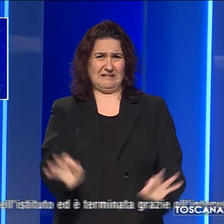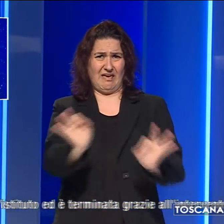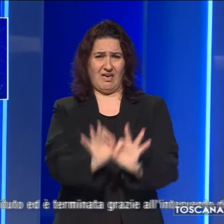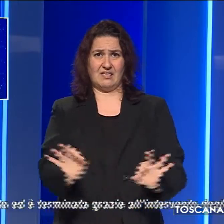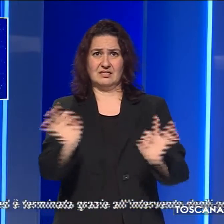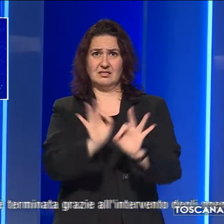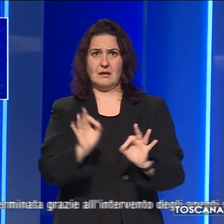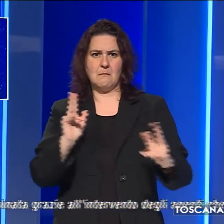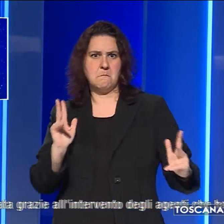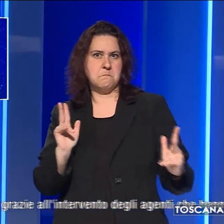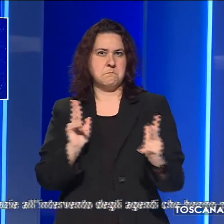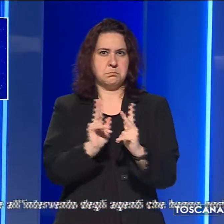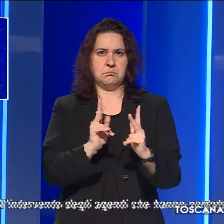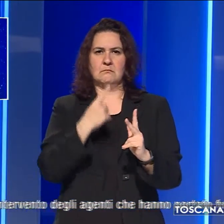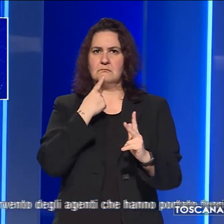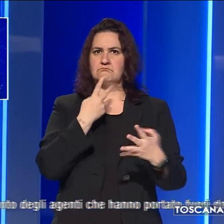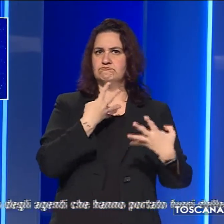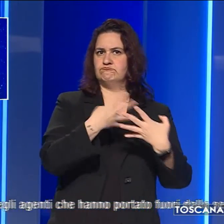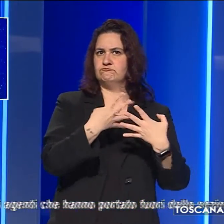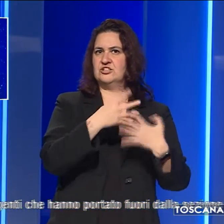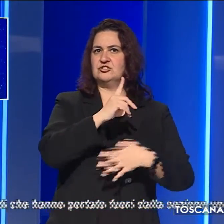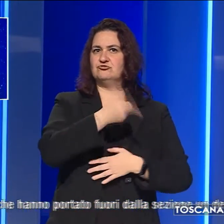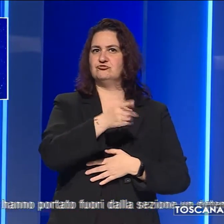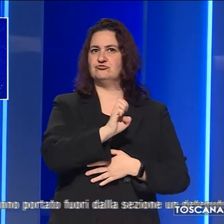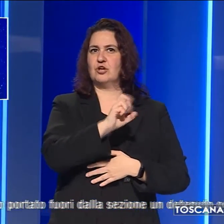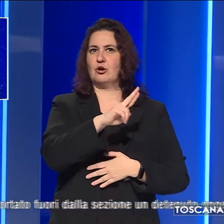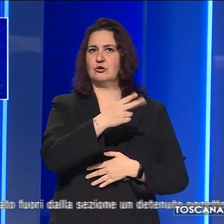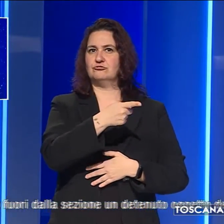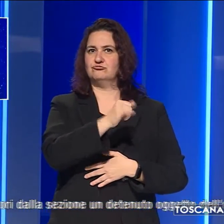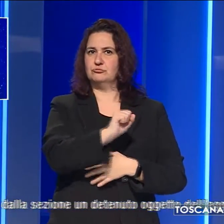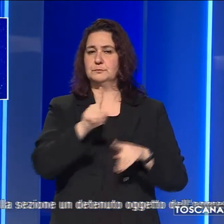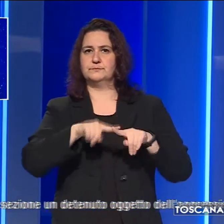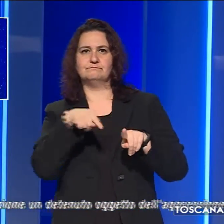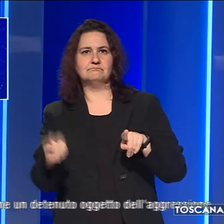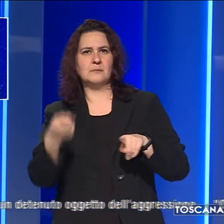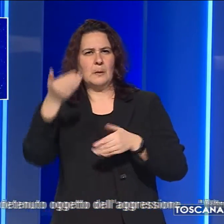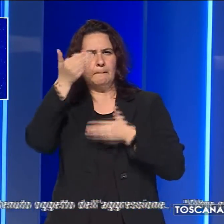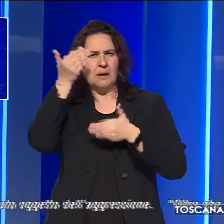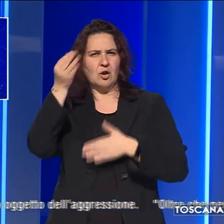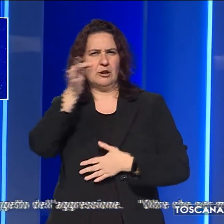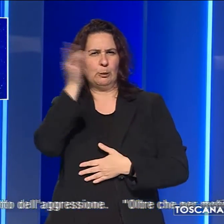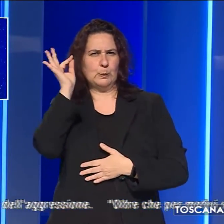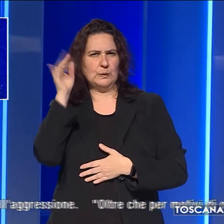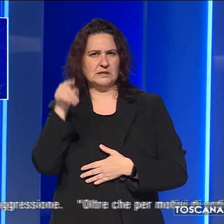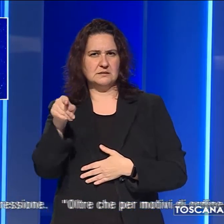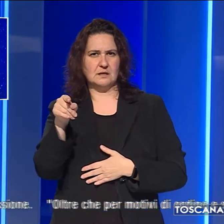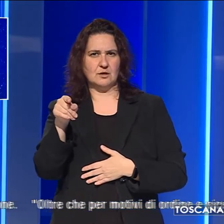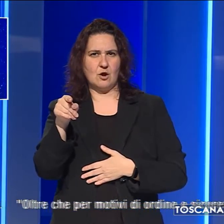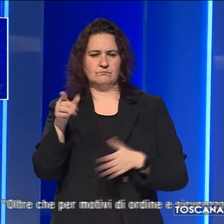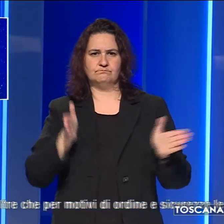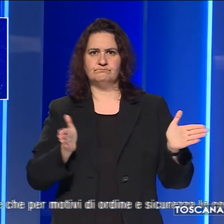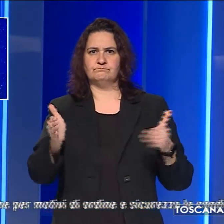fronteggiarsi detenuti georgiani e detenuti marocchini e tunisini nel reparto